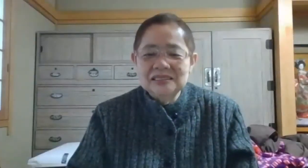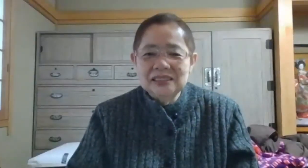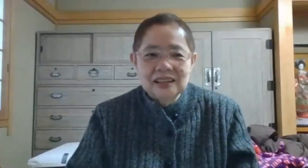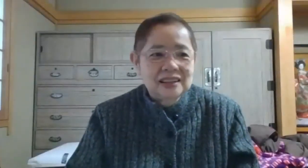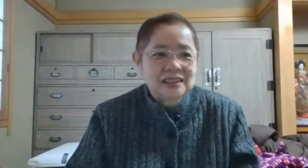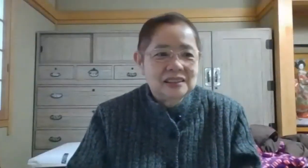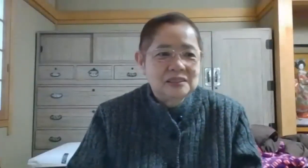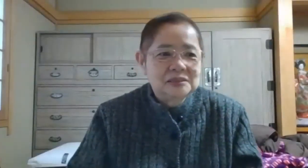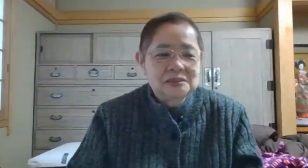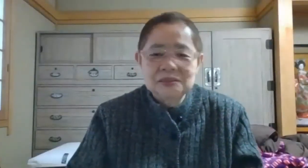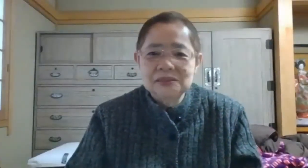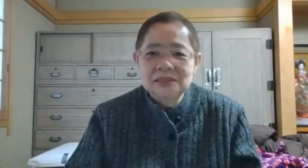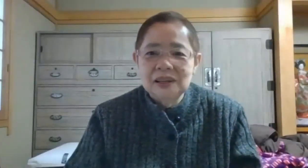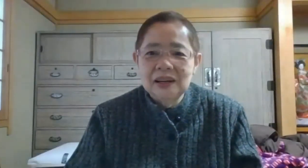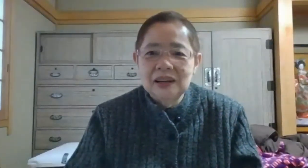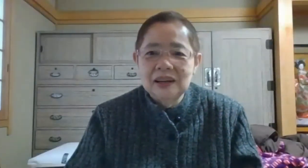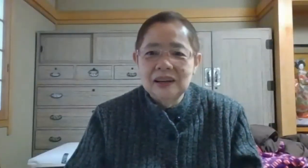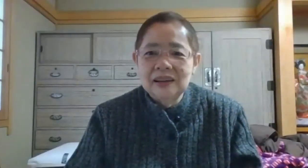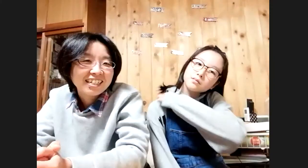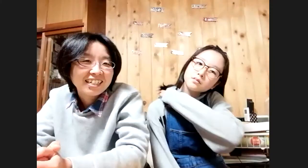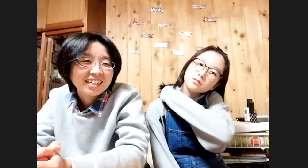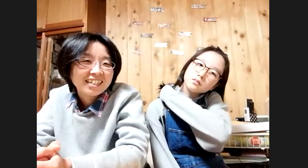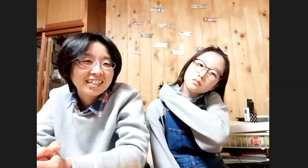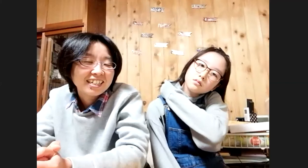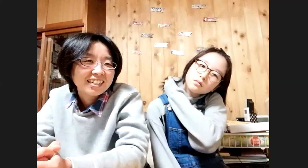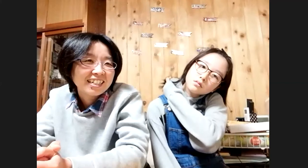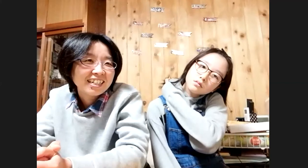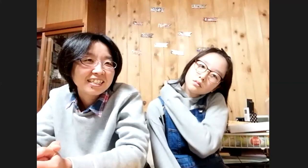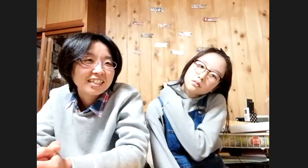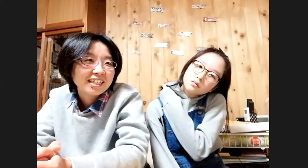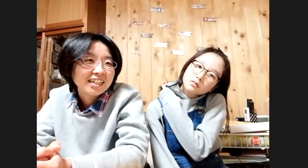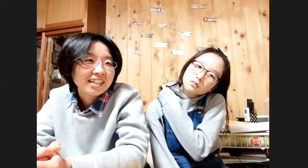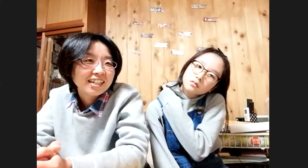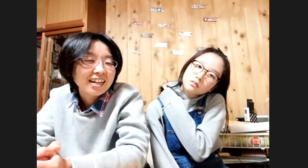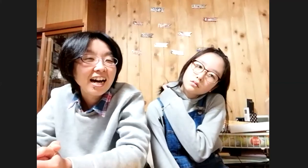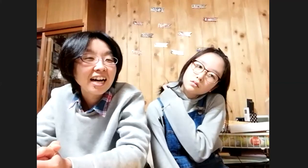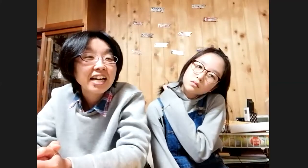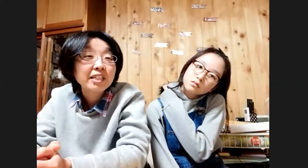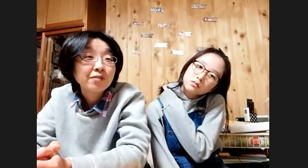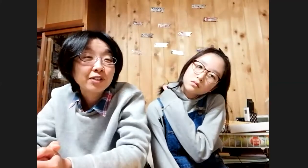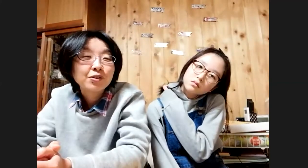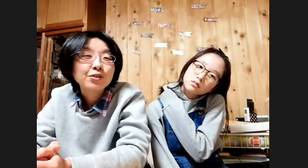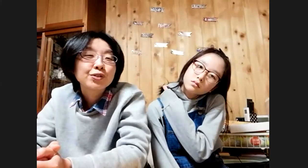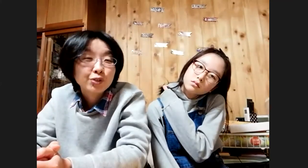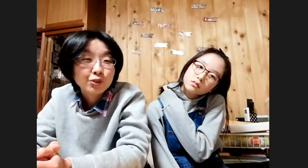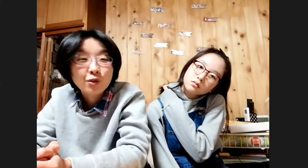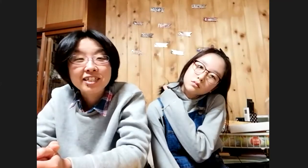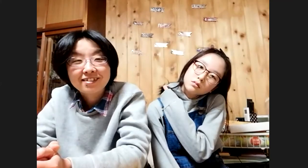試しですはいはいはやいはどういう手話ですか?